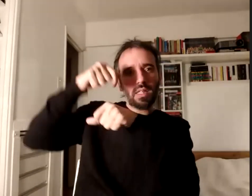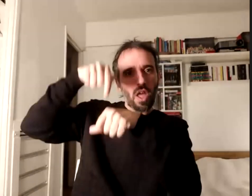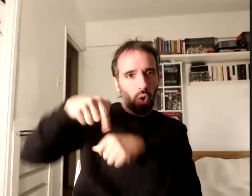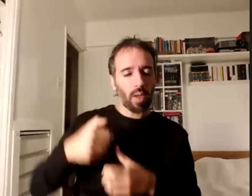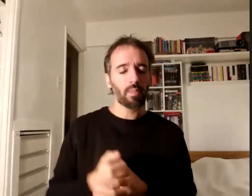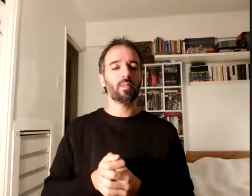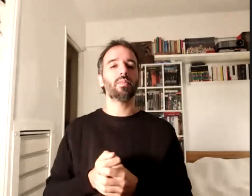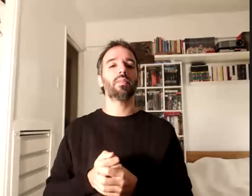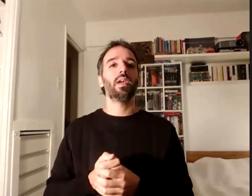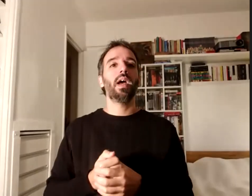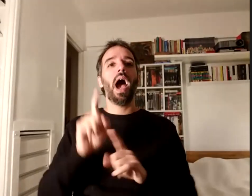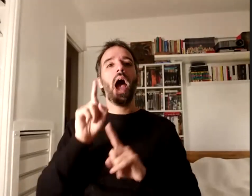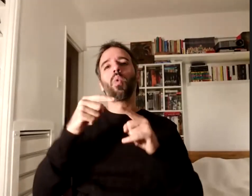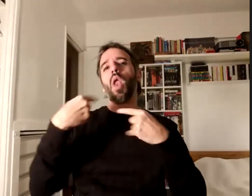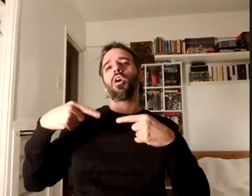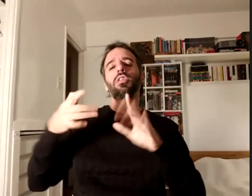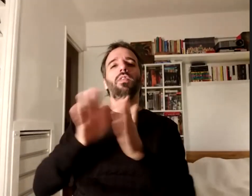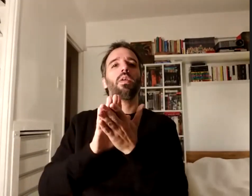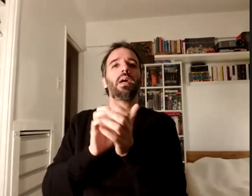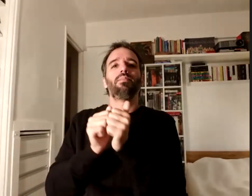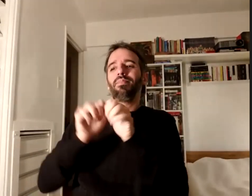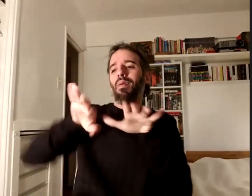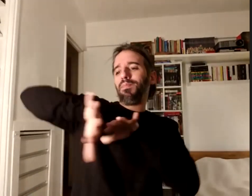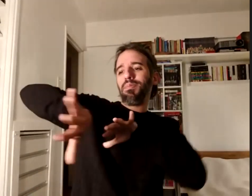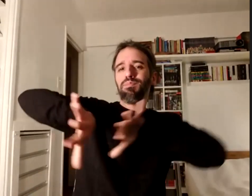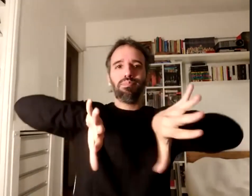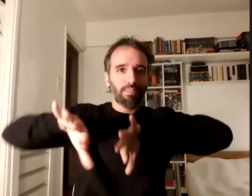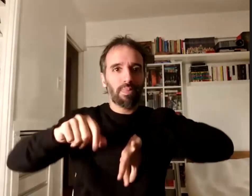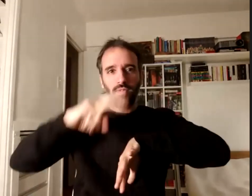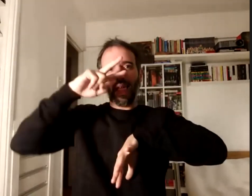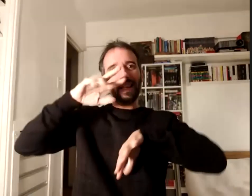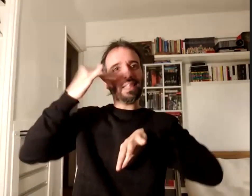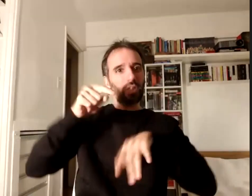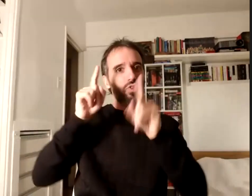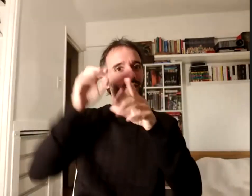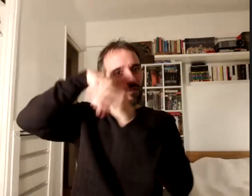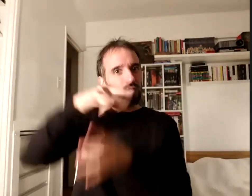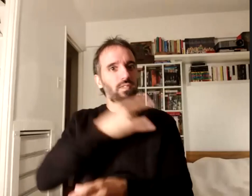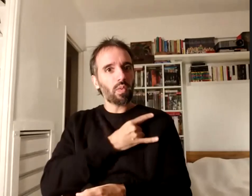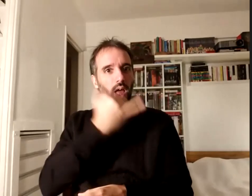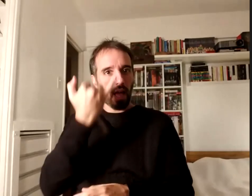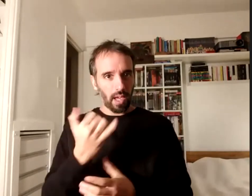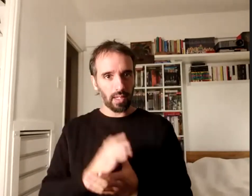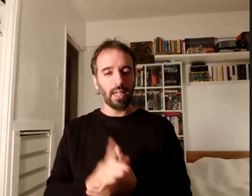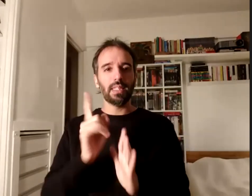rasgos elitistas que todavía tienen y mercantilistas que también tienen